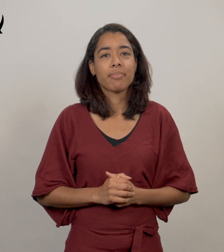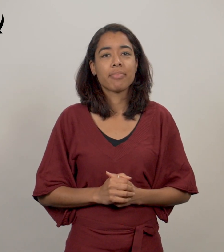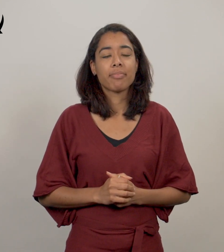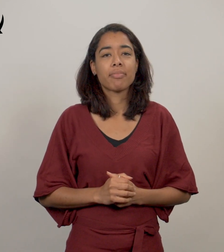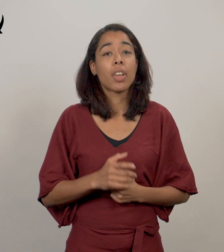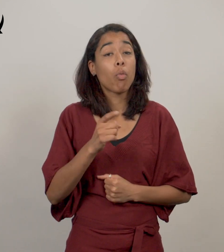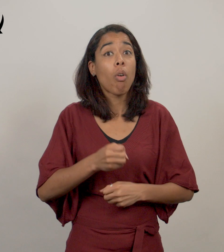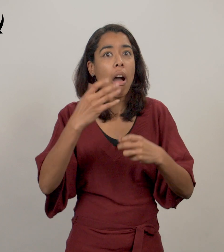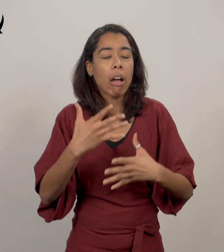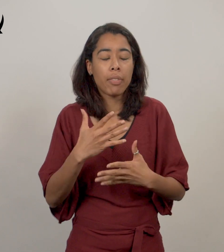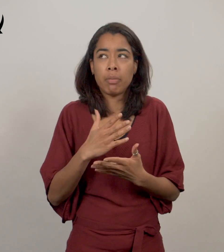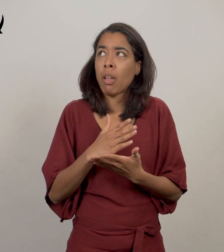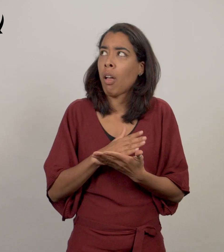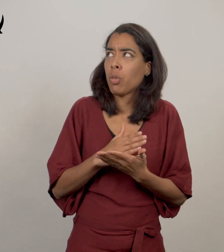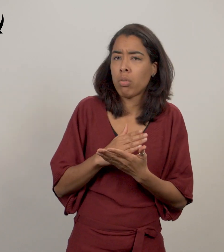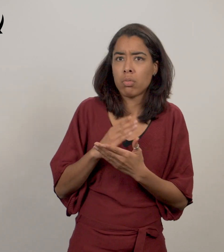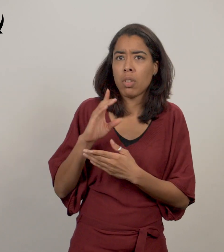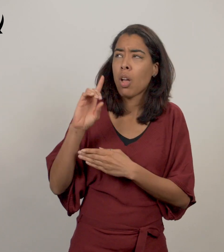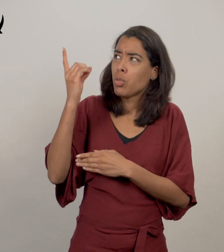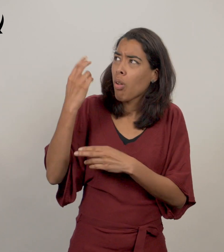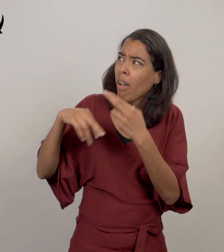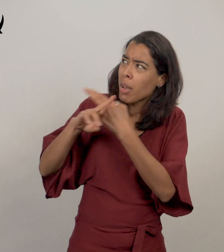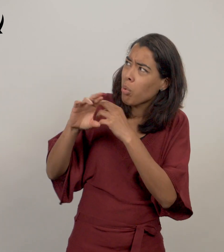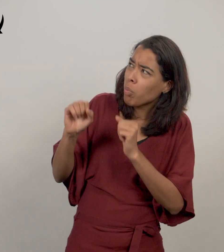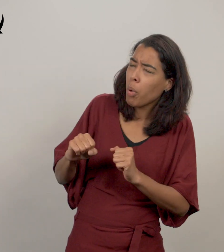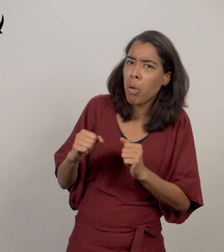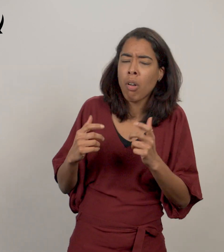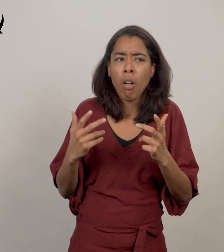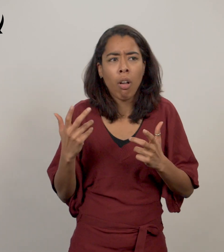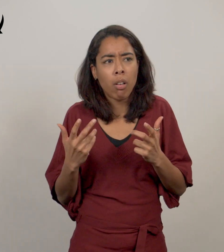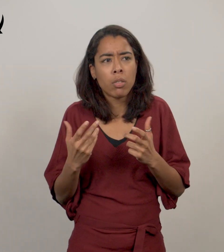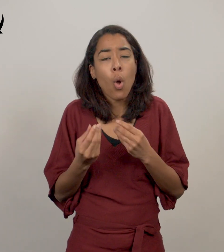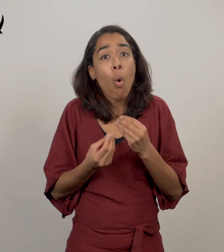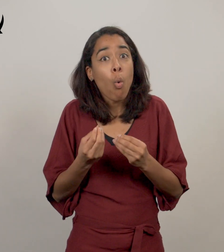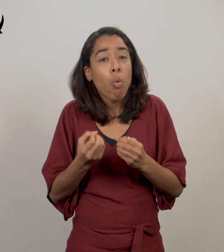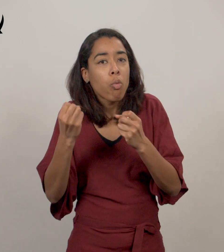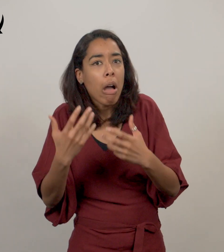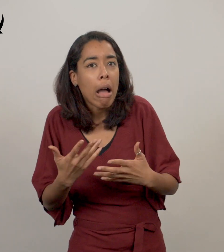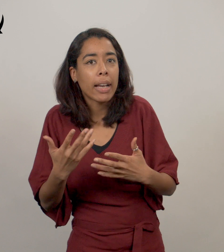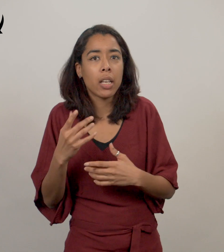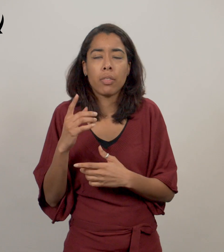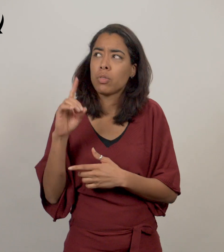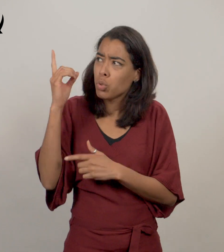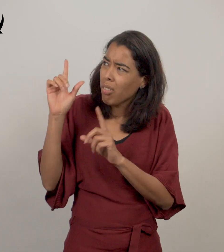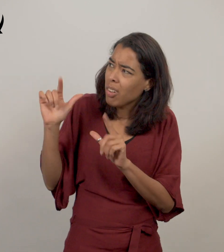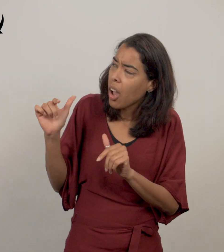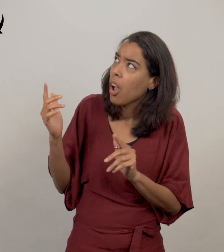Vous arrive-t-il de douter que le Seigneur peut répondre à vos besoins ? Vous arrive-t-il de douter qu'il est près de vous ?